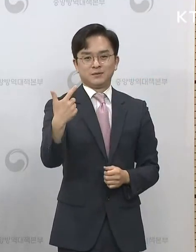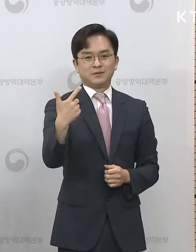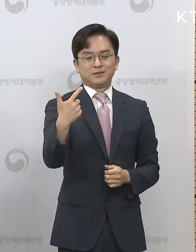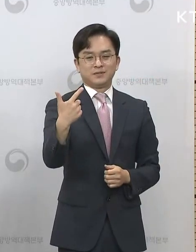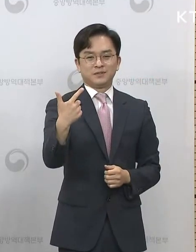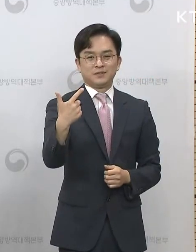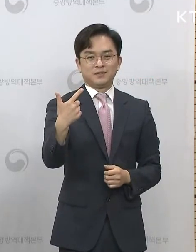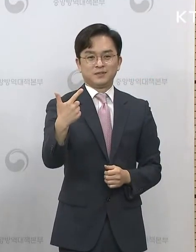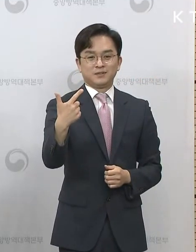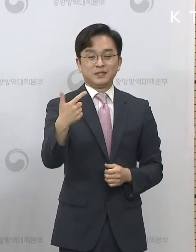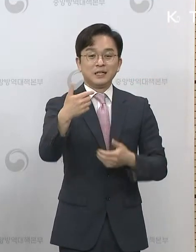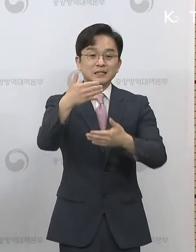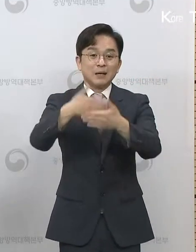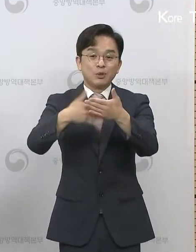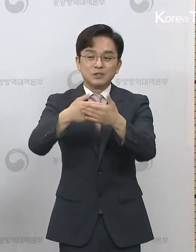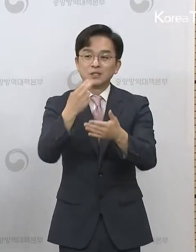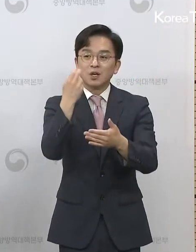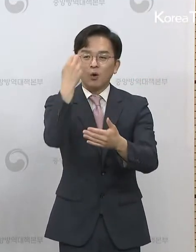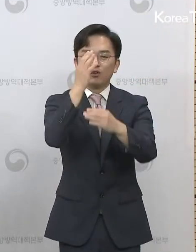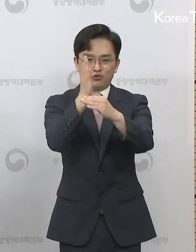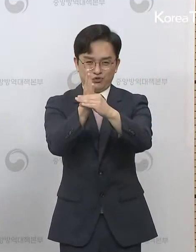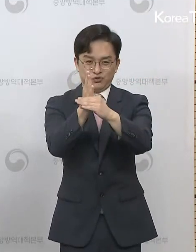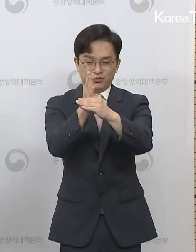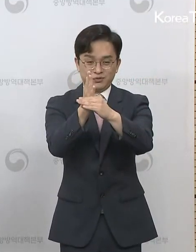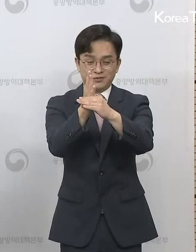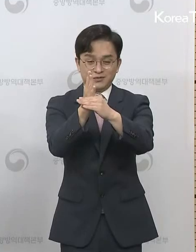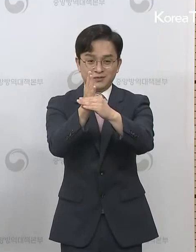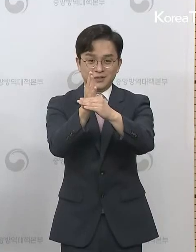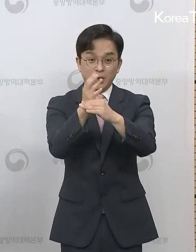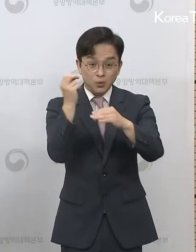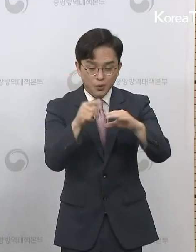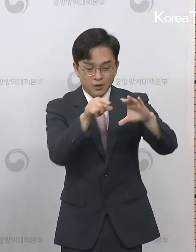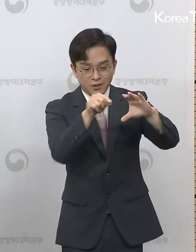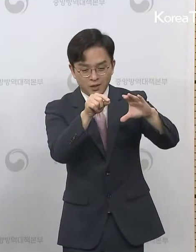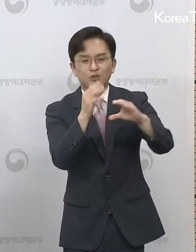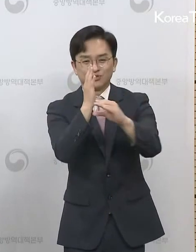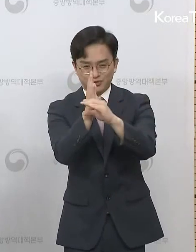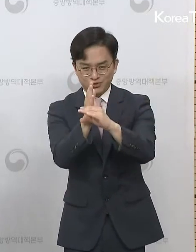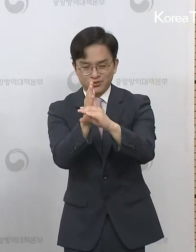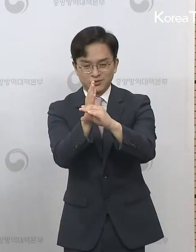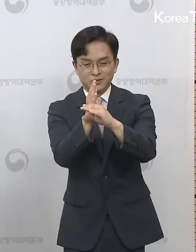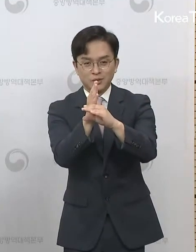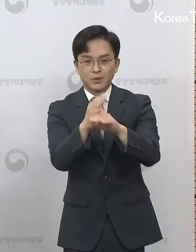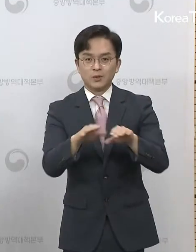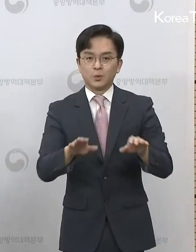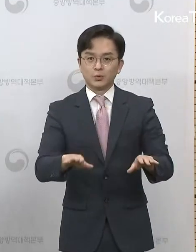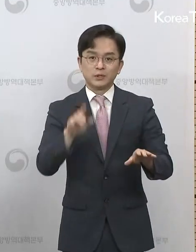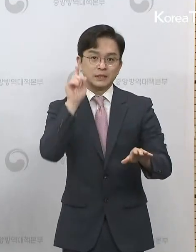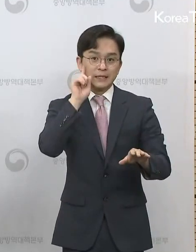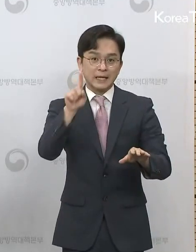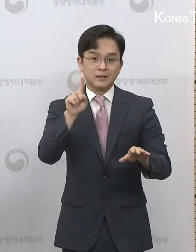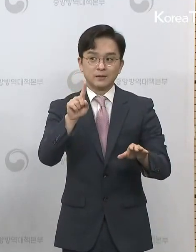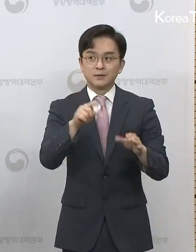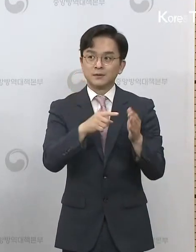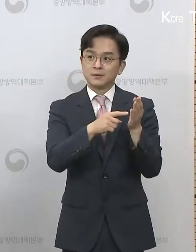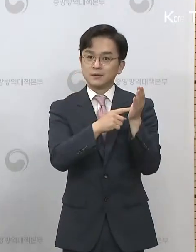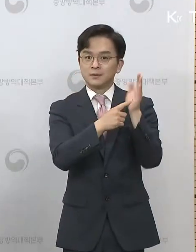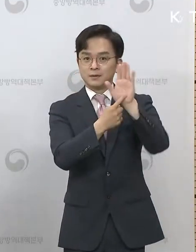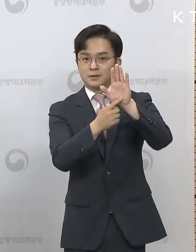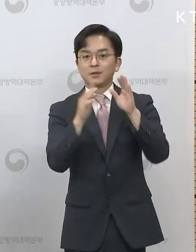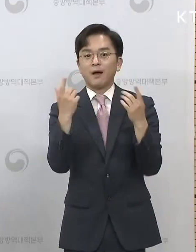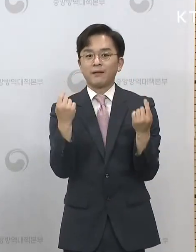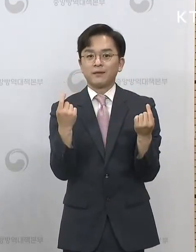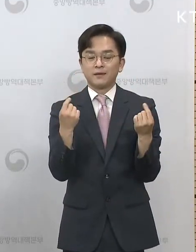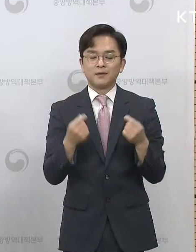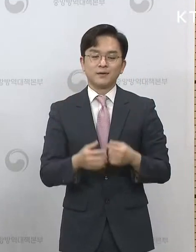검사가 진행 중인 그런 사례가 있고 여전히 검체 채취가 진행 중에 있어서 오늘 내일 계속 지켜봐야 되는 그런